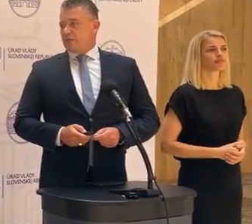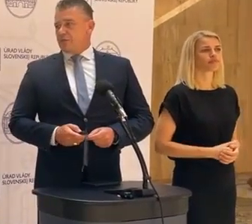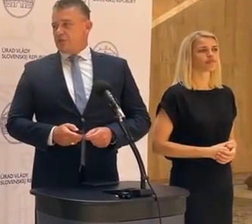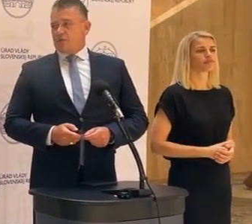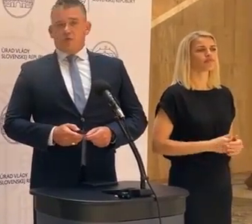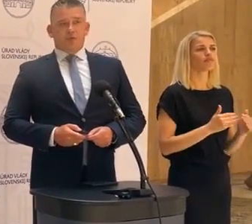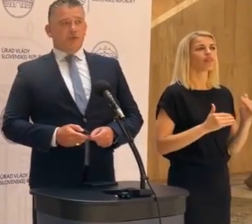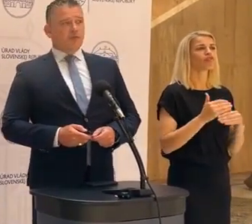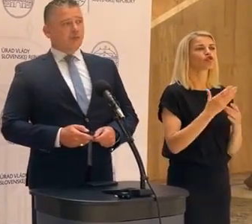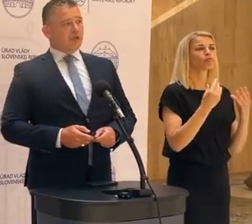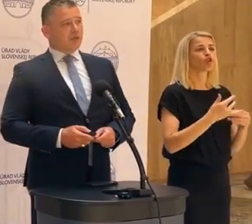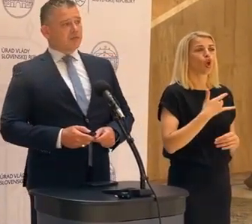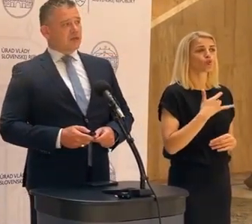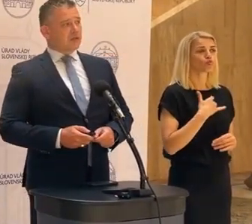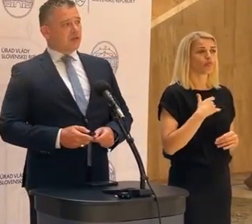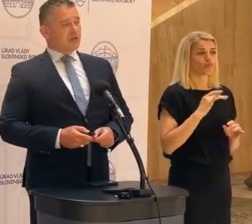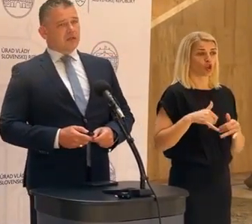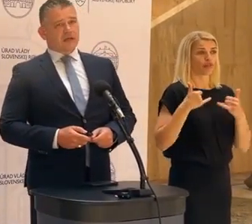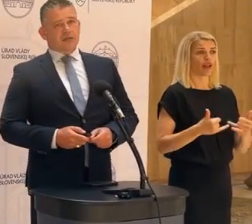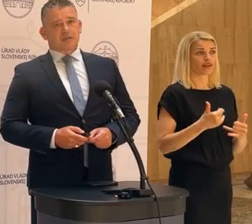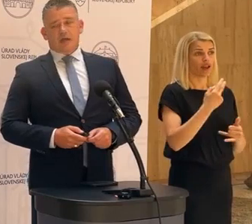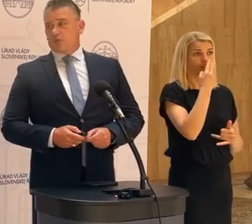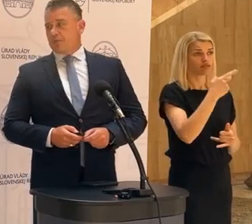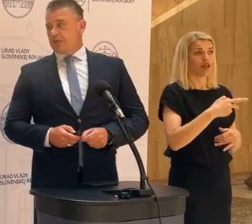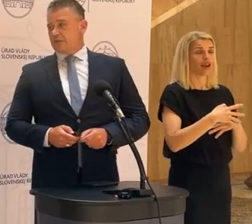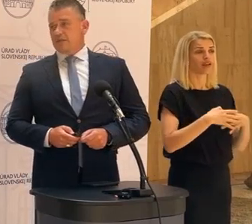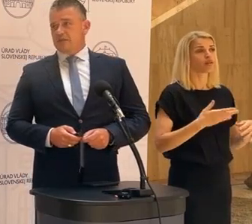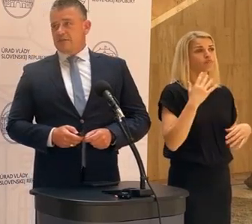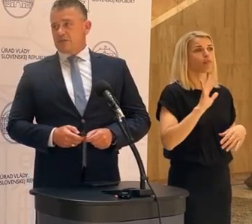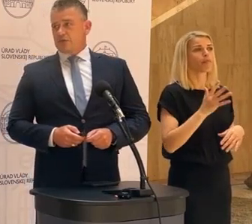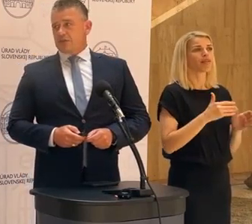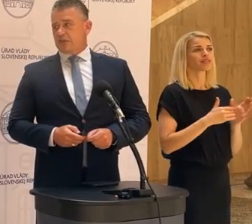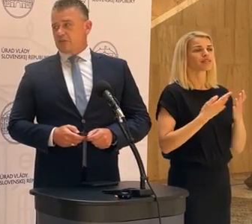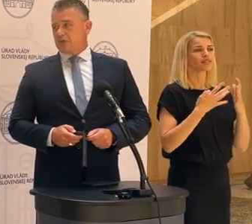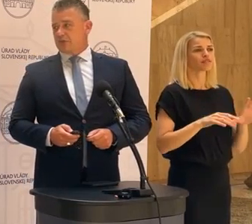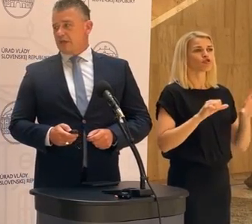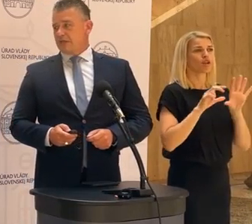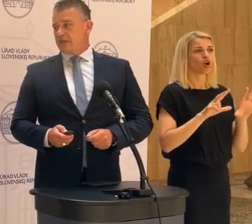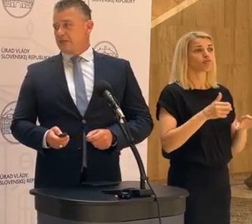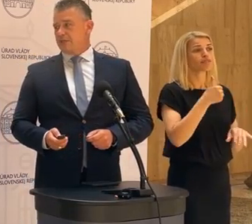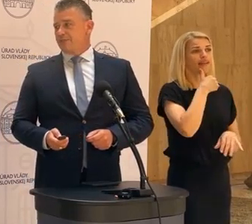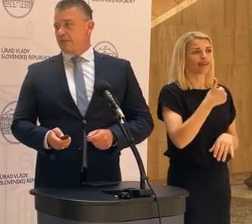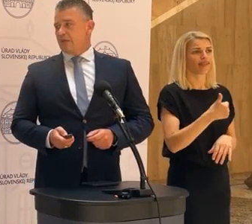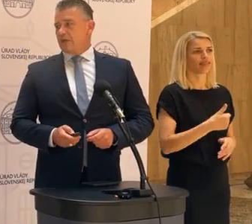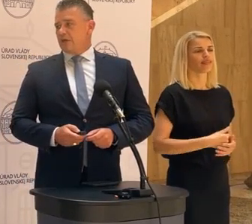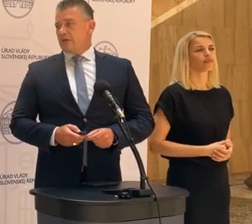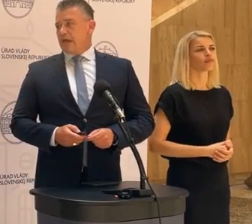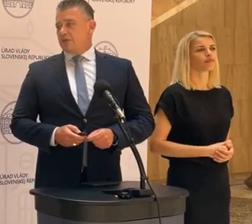Najvyšší počet osob, ktorý doposiaľ sme zaznamenali na hraniciach, bol 15 968 za jeden deň.